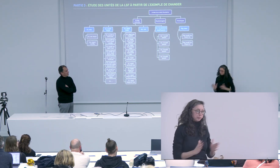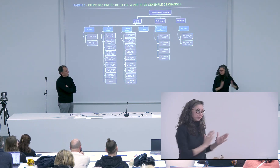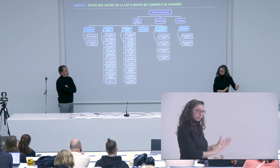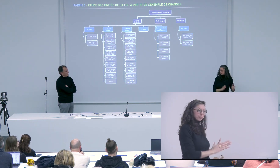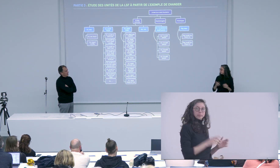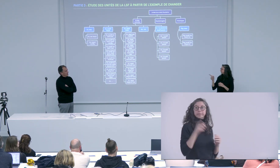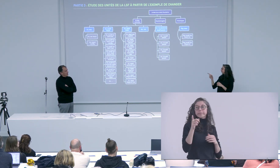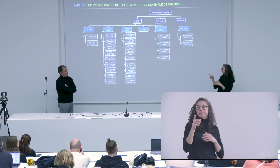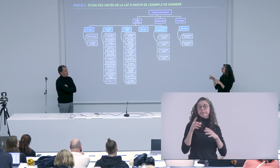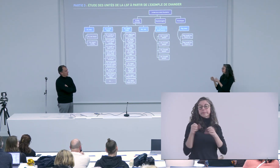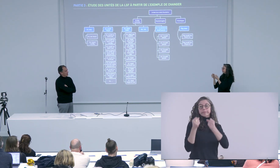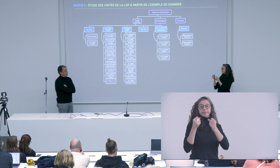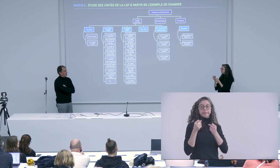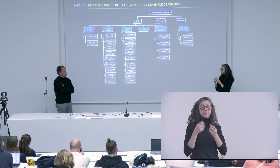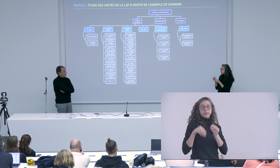bref